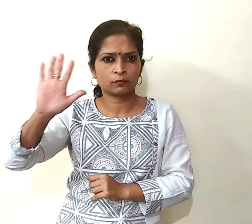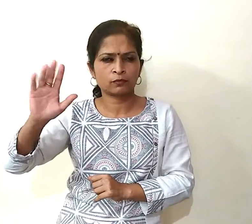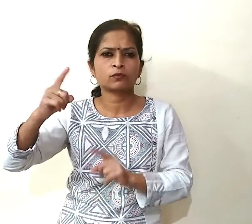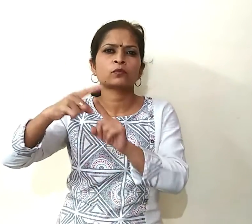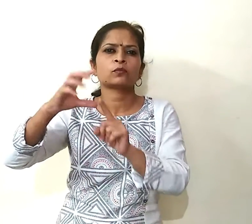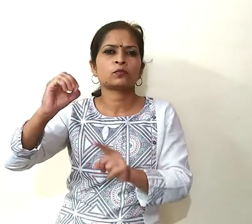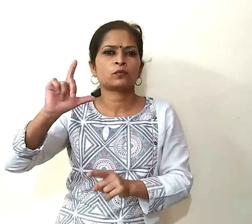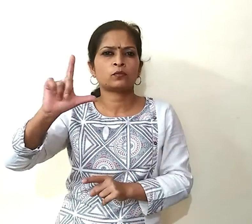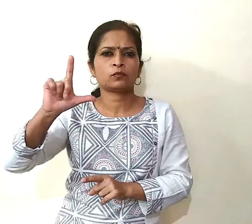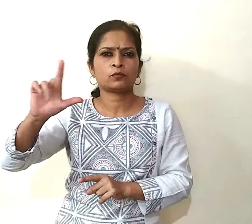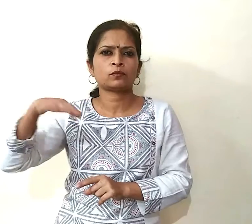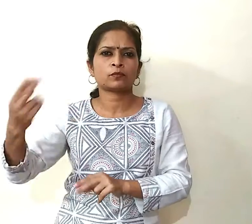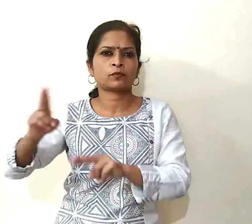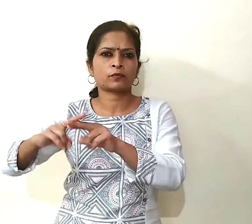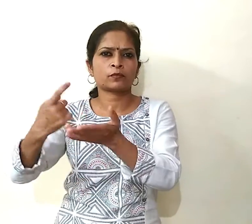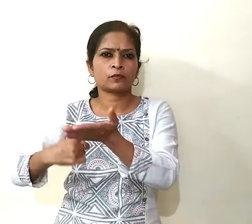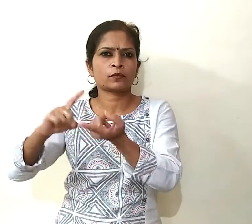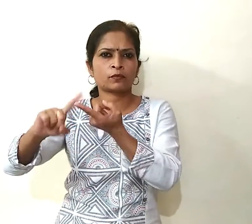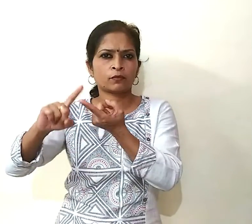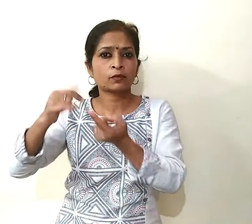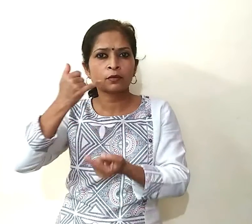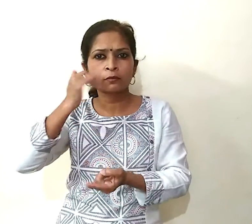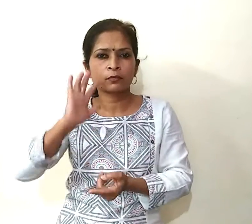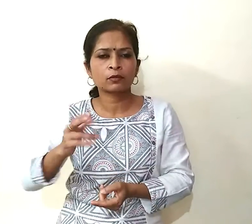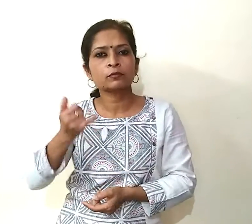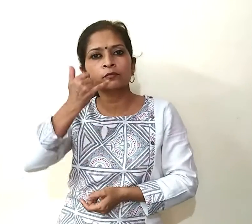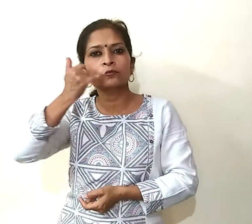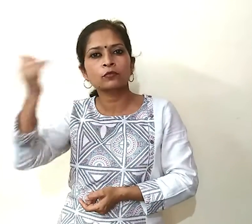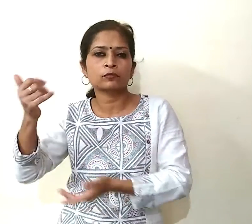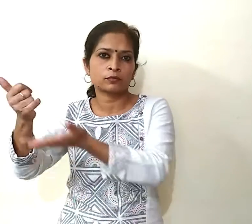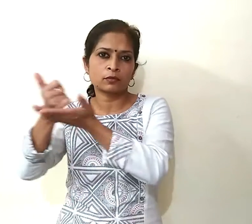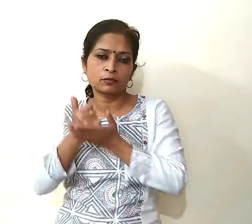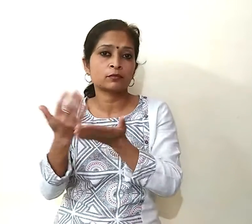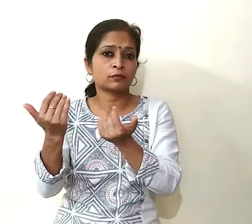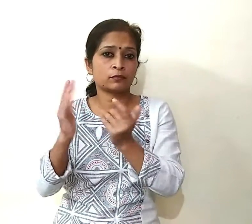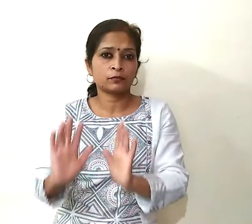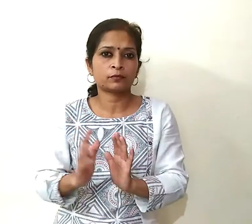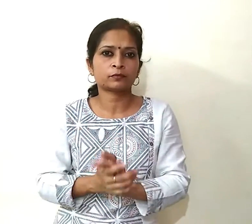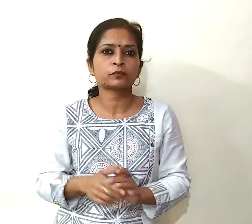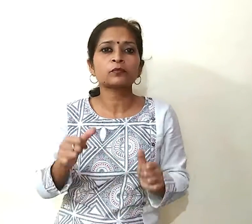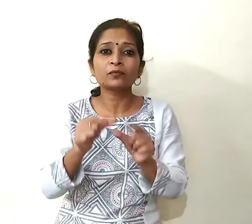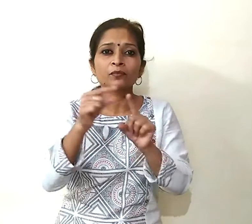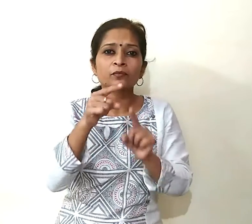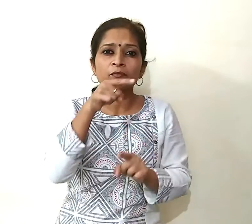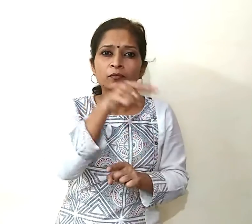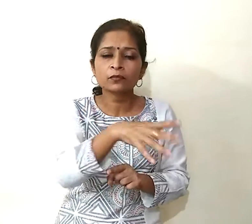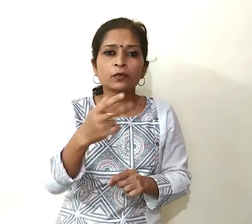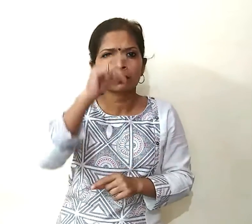-1075 पर कॉंटाक्ट करके सहायता मांग सकते हैं आरो के सेतु आप हिंदी,